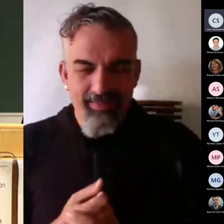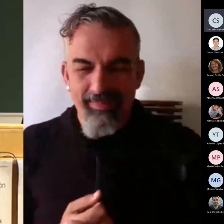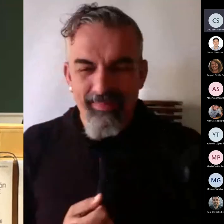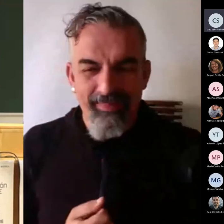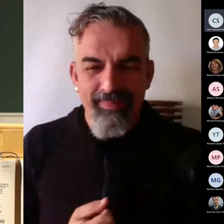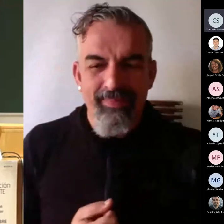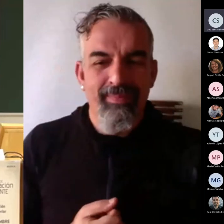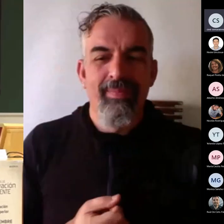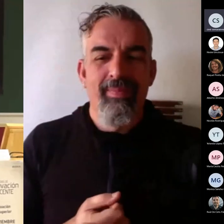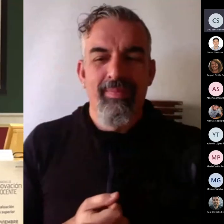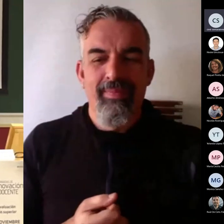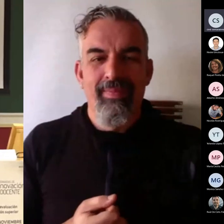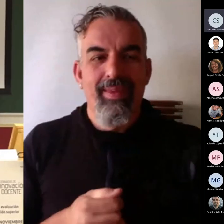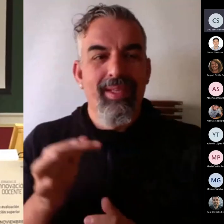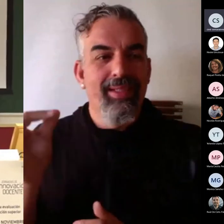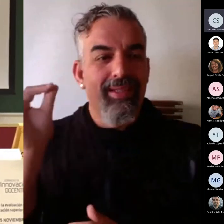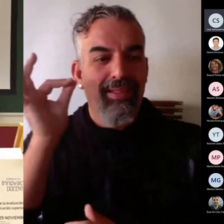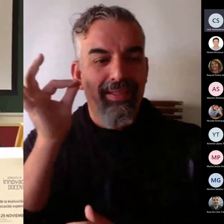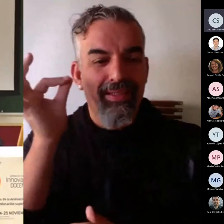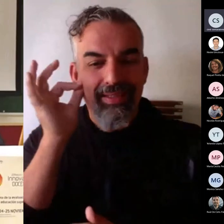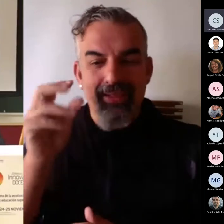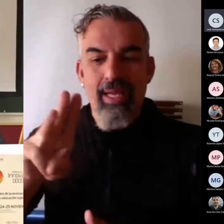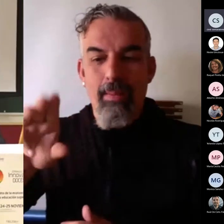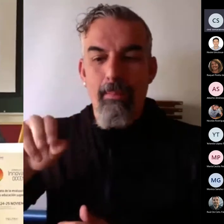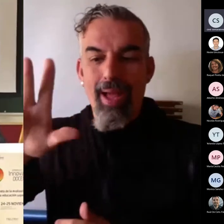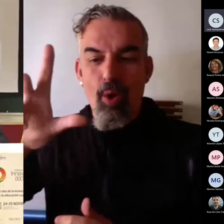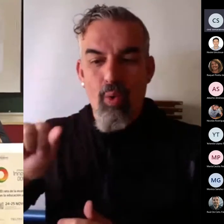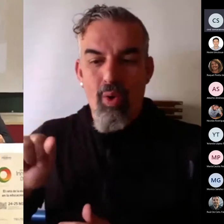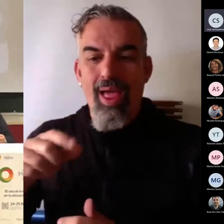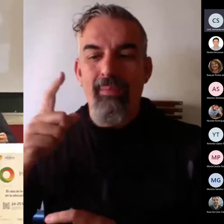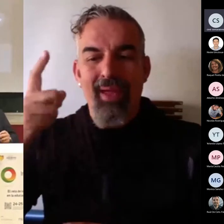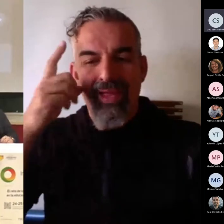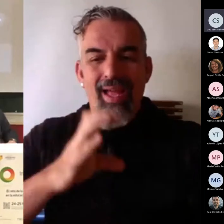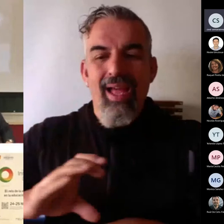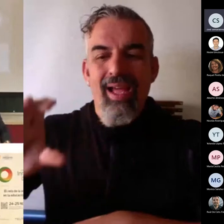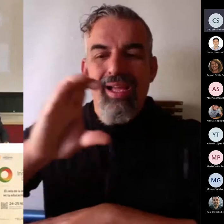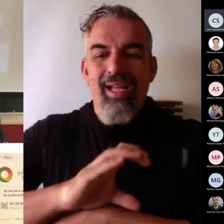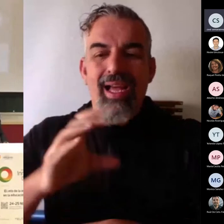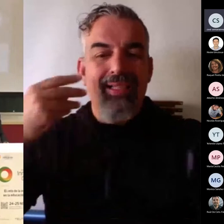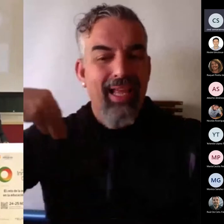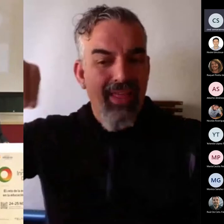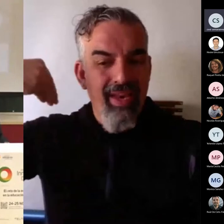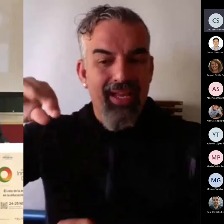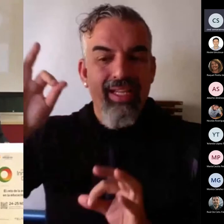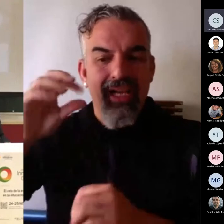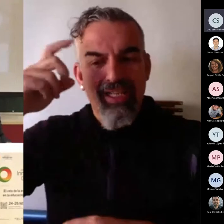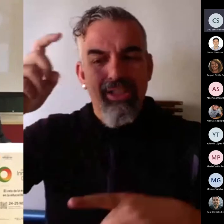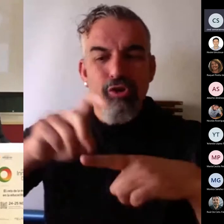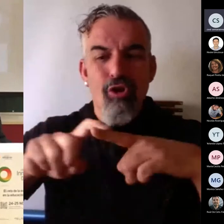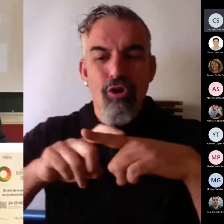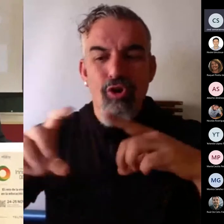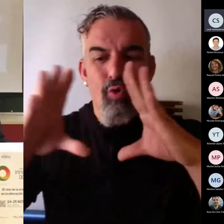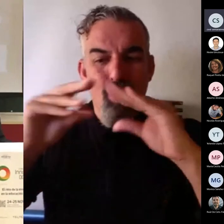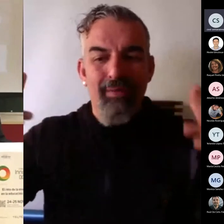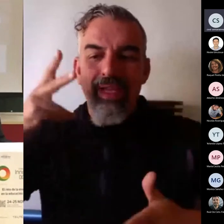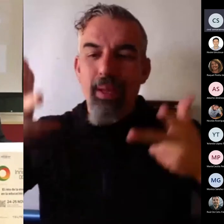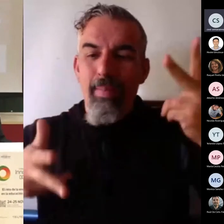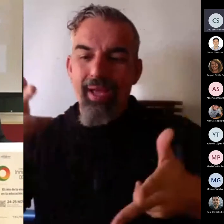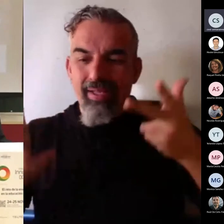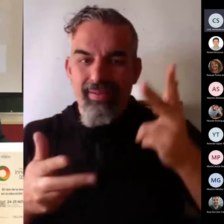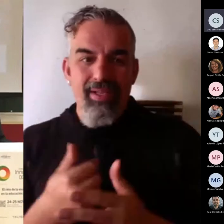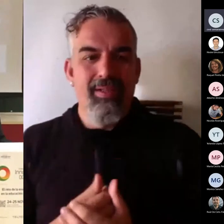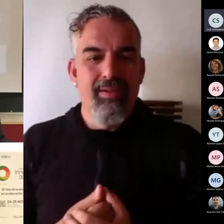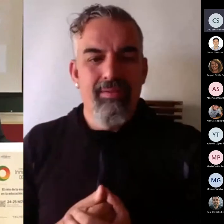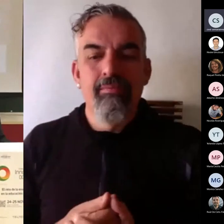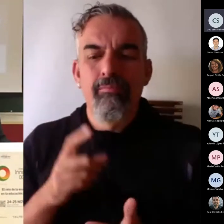Paula Lozúa es catedrática de psicometría en parte de la Ciencia en la Facultad de Psicología de la Universidad del País Vasco. Que hará el